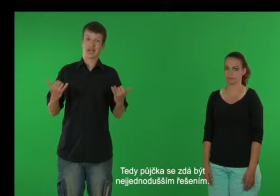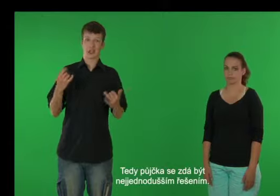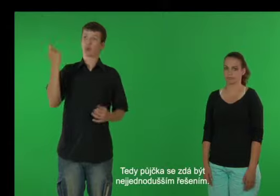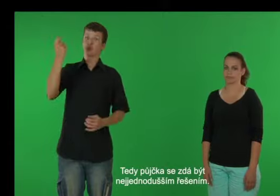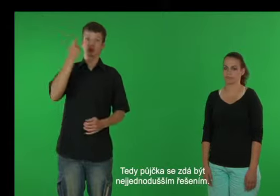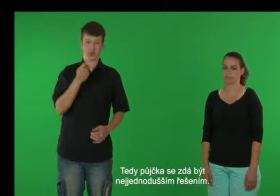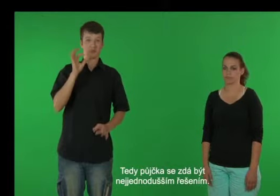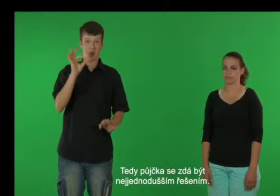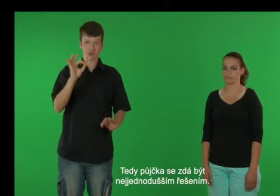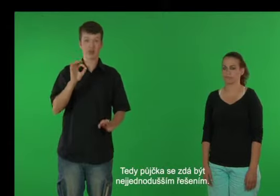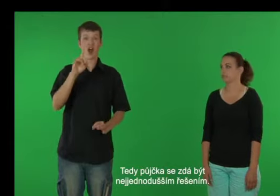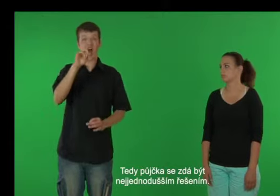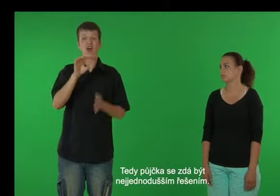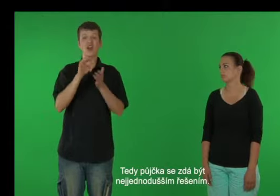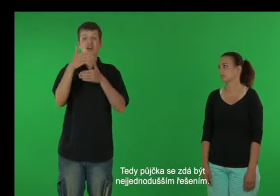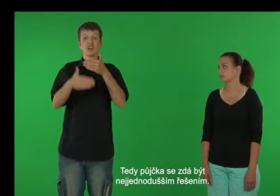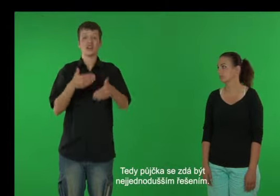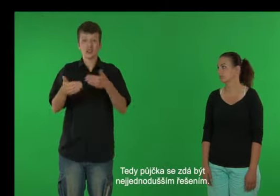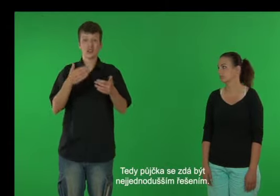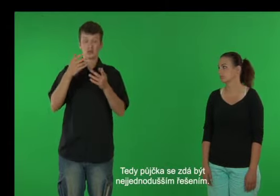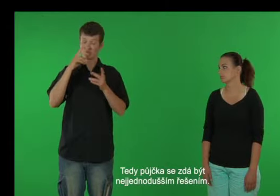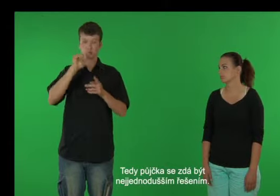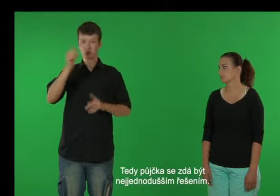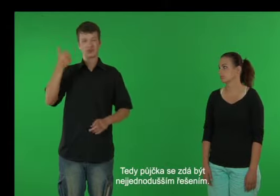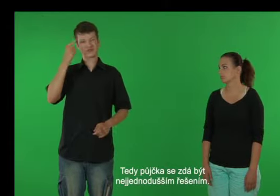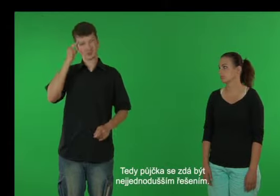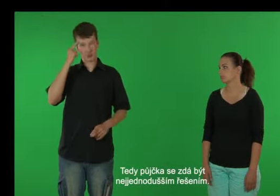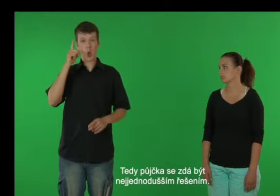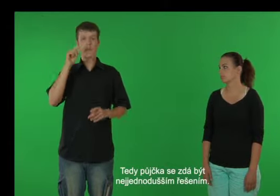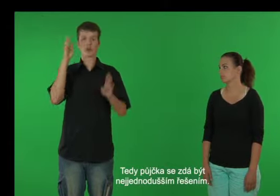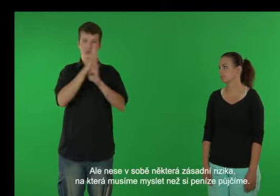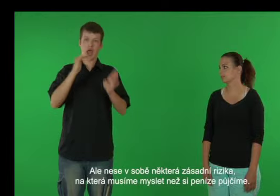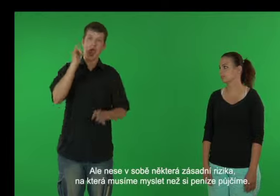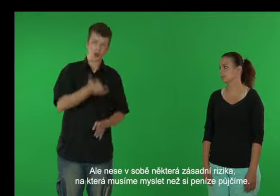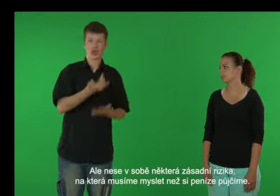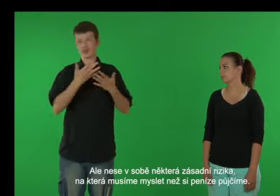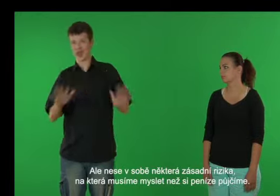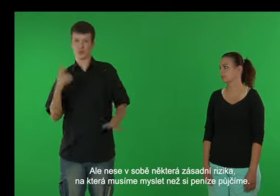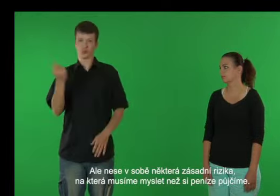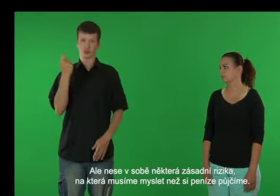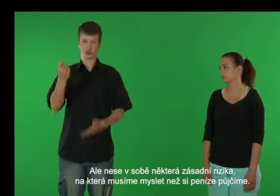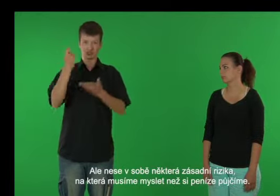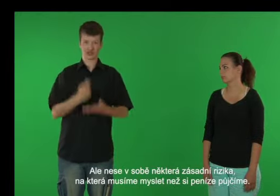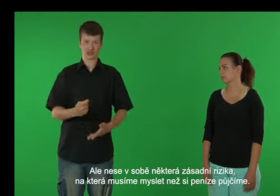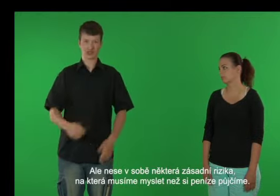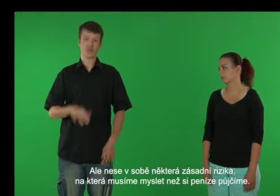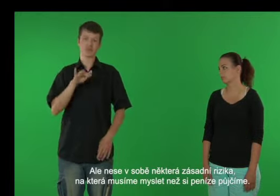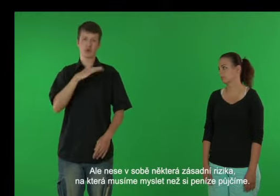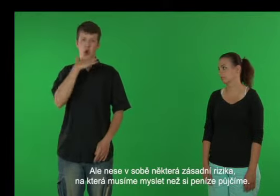Tedy půjčka se zdá být nejjednodušším řešením, ale nese v sobě některá zásadní rizika, na která